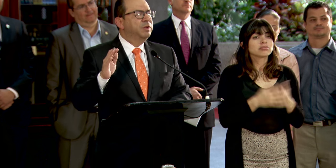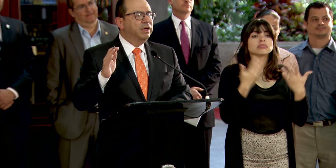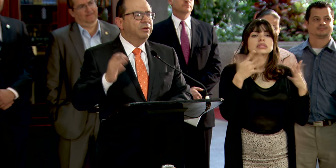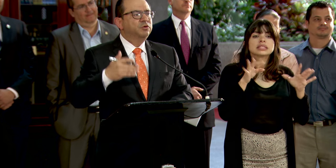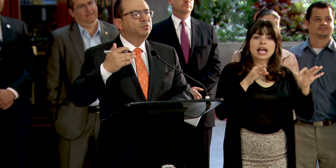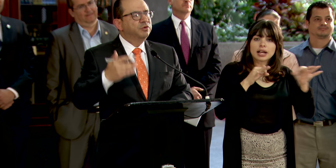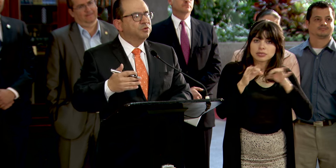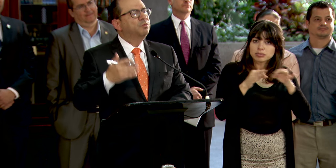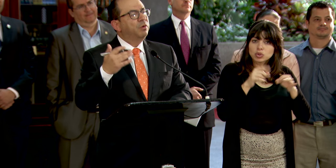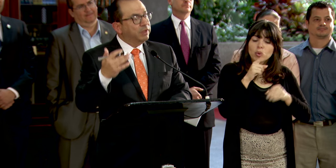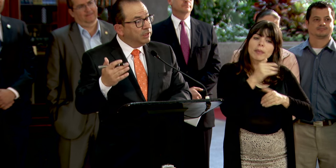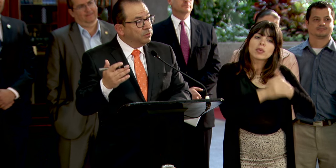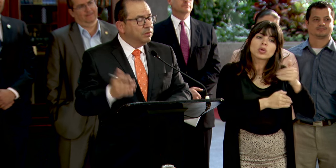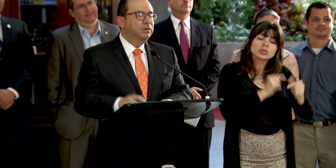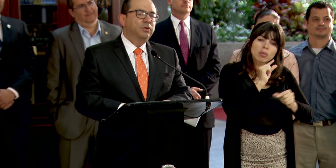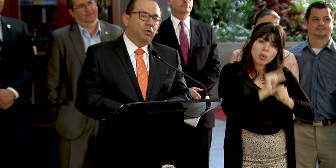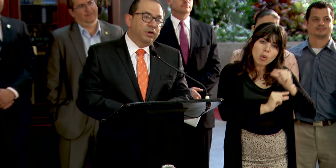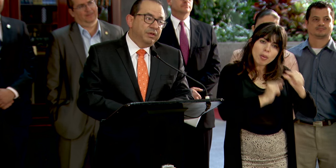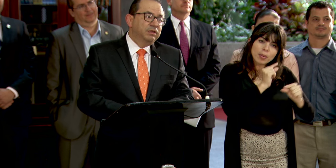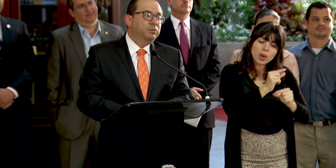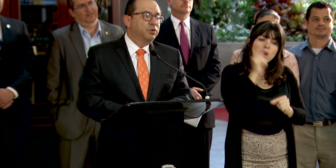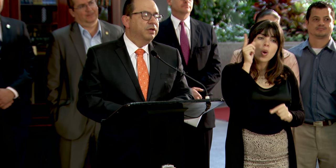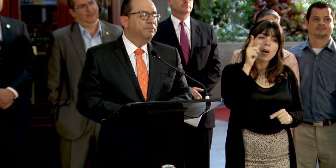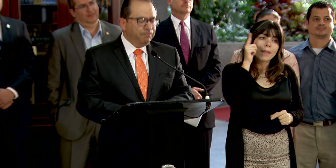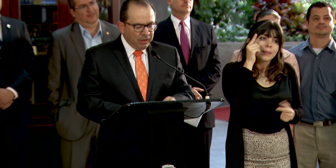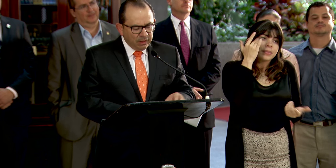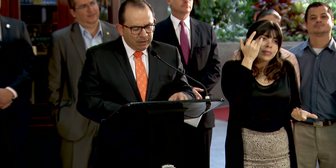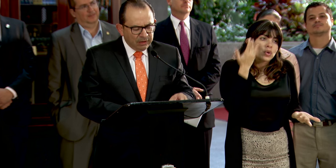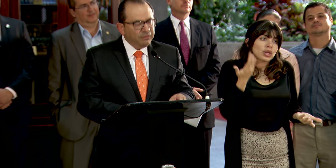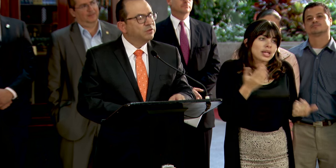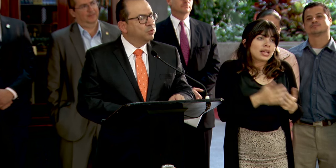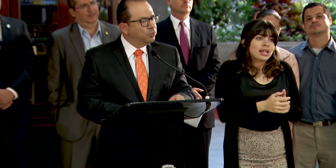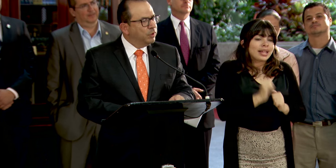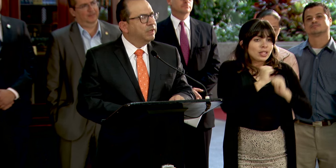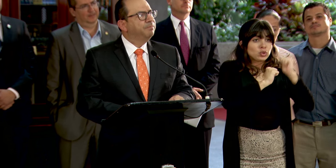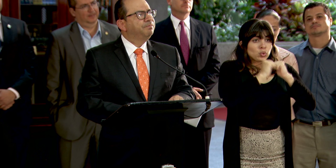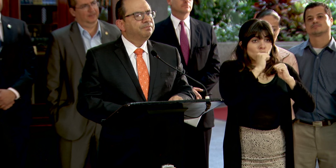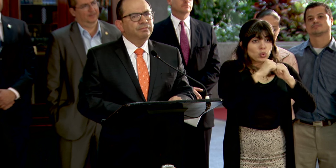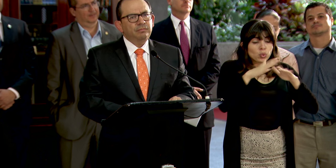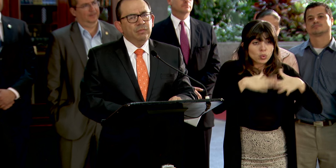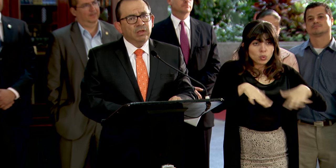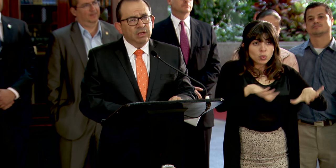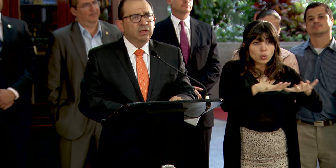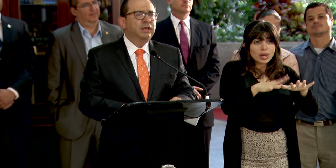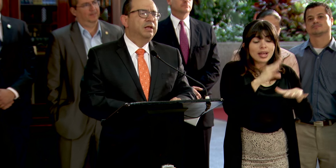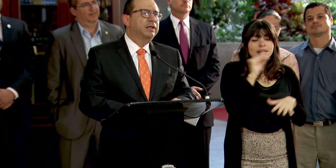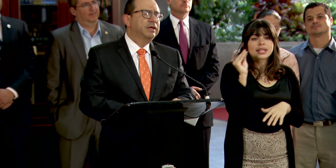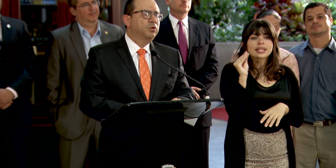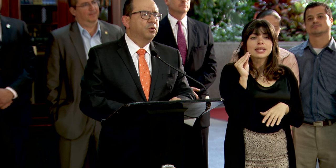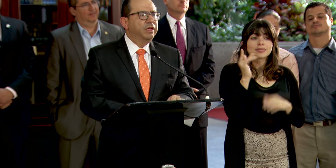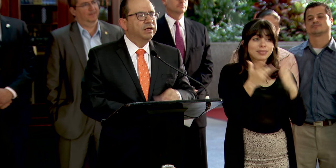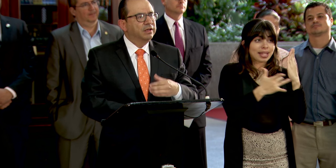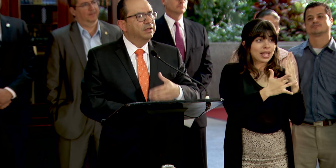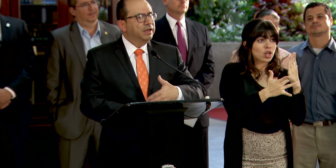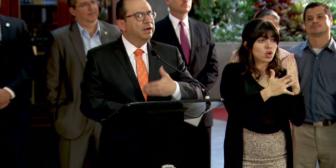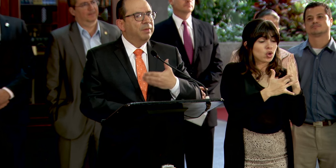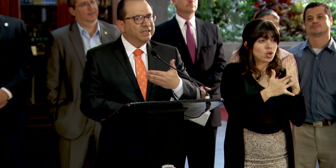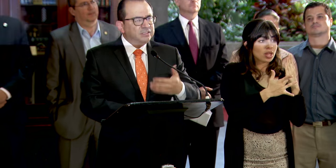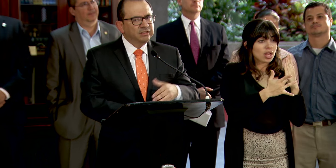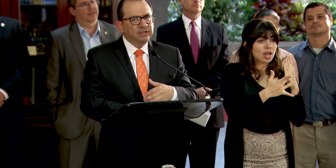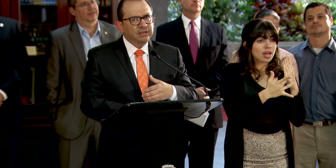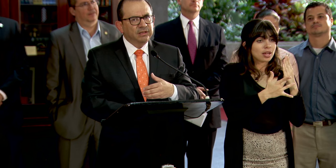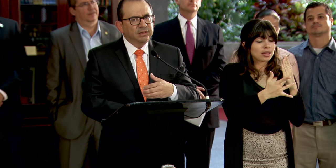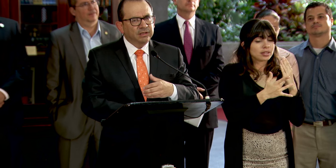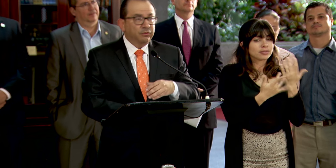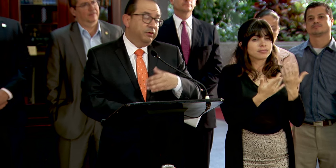ya lo hemos explicado, es un proceso paulatino, obviamente porque la infraestructura y la tecnología era